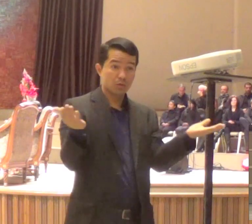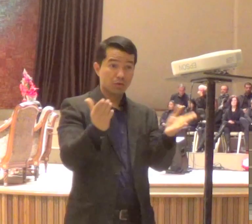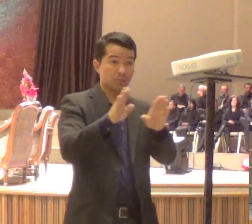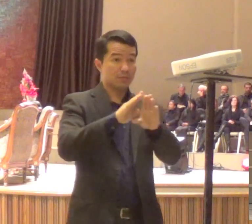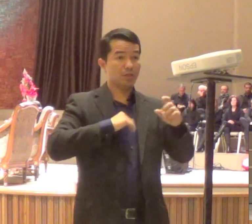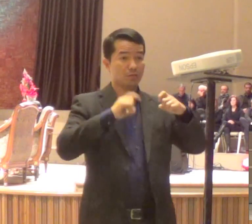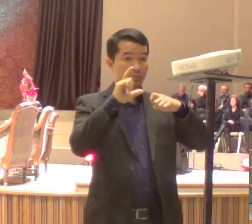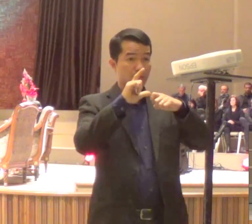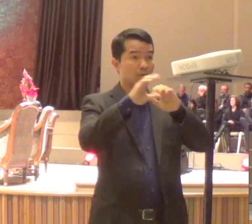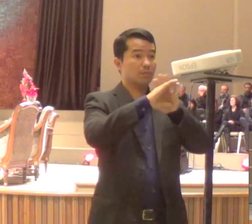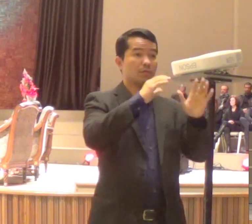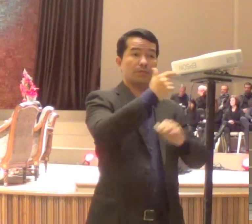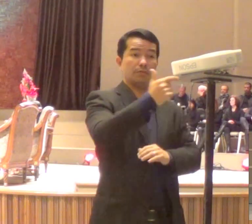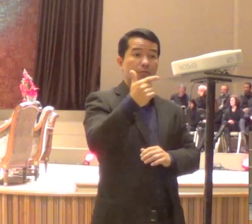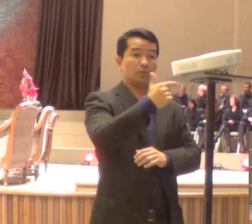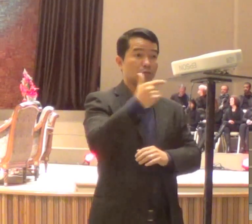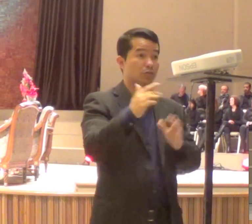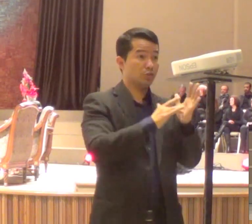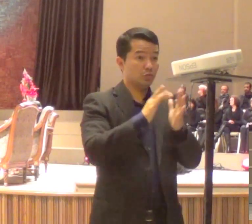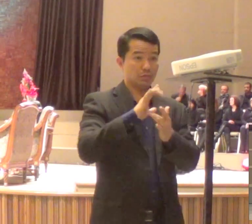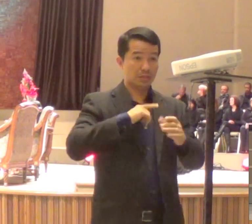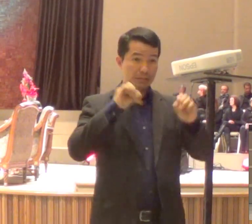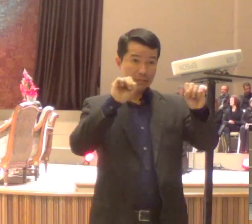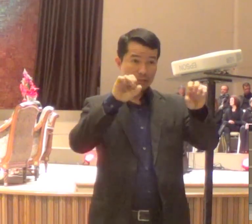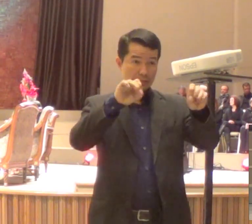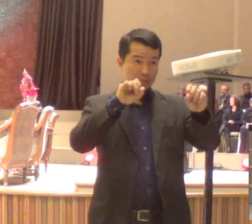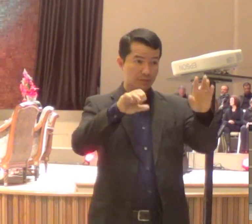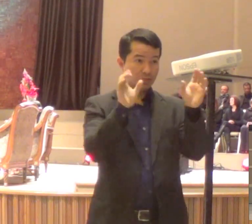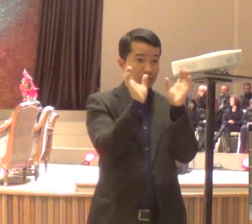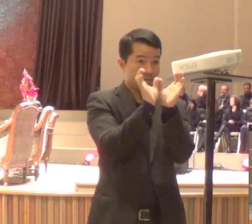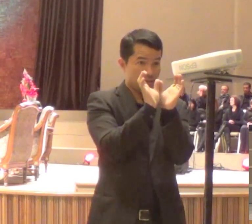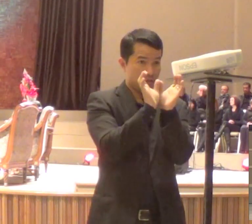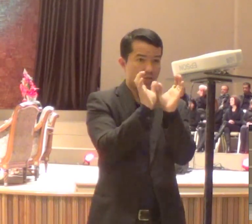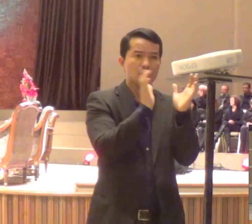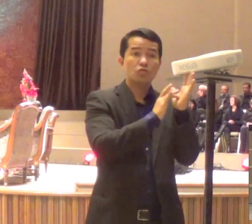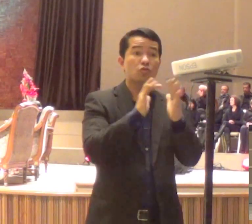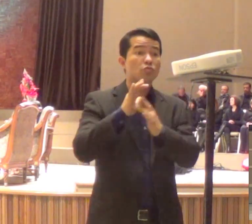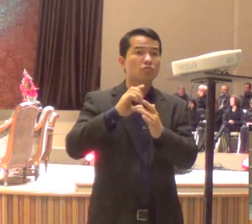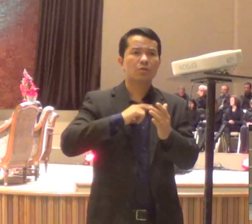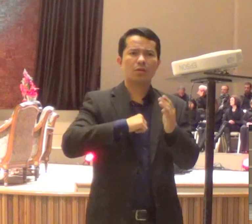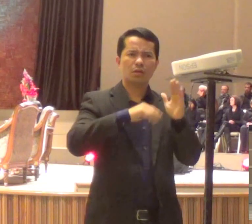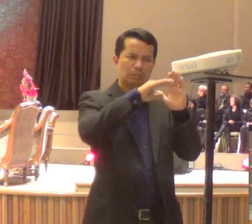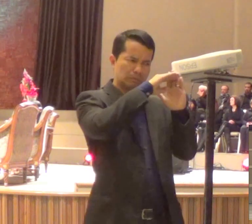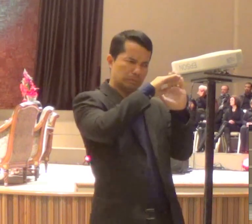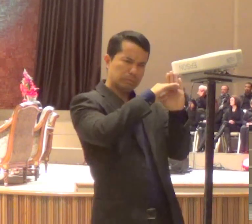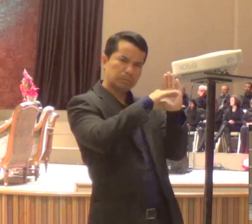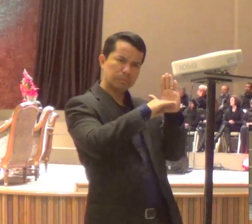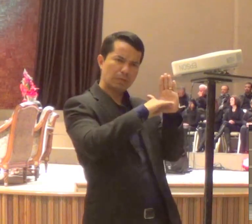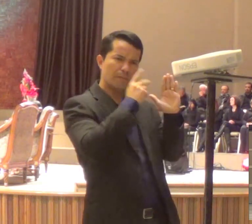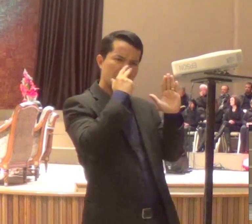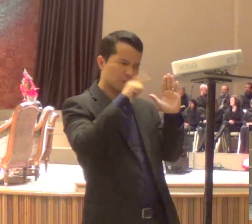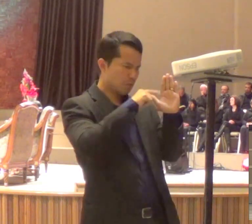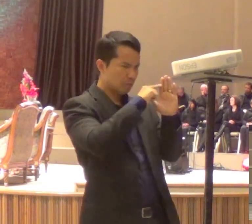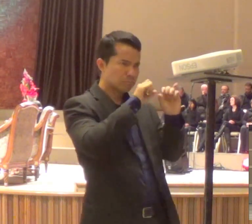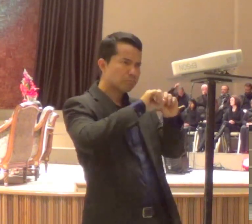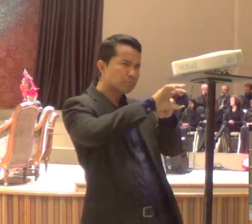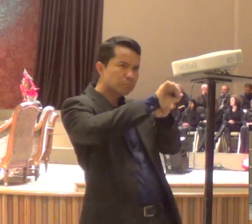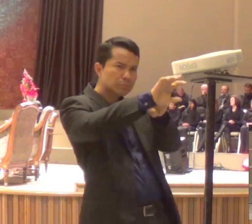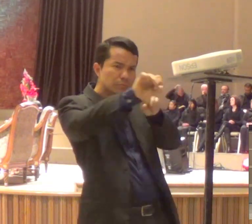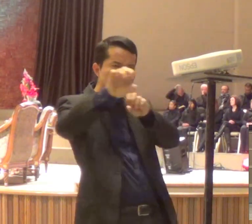instituir a ceia, a gente viu que Jesus deixou uma série de mensagens. Hoje de manhã a gente aprendeu sobre a